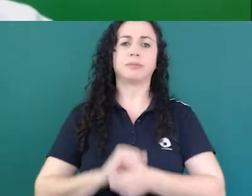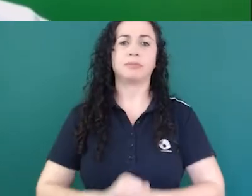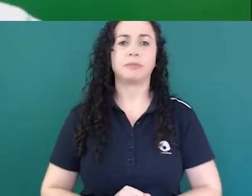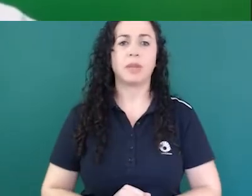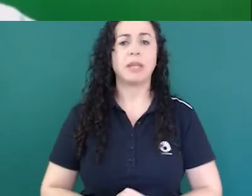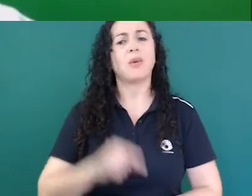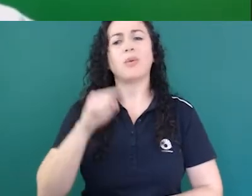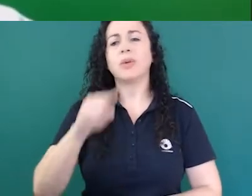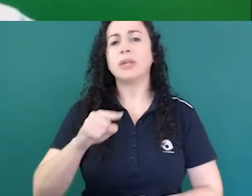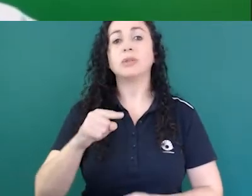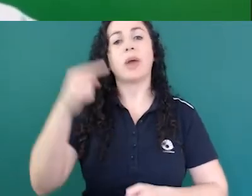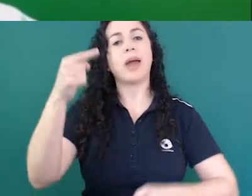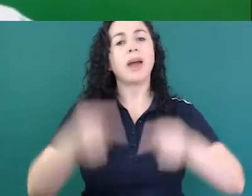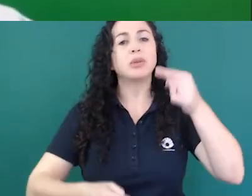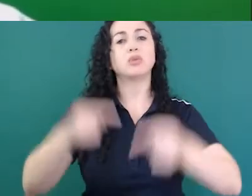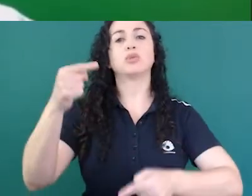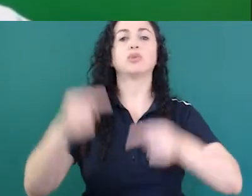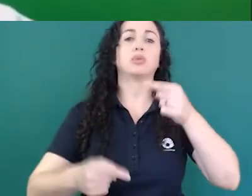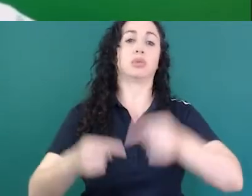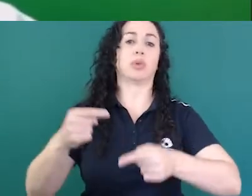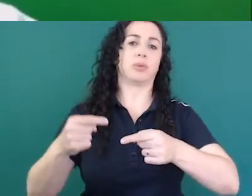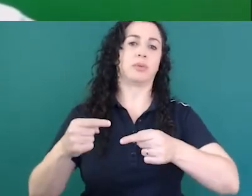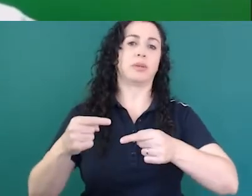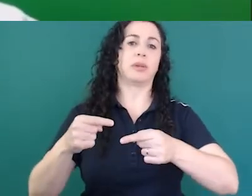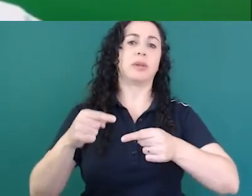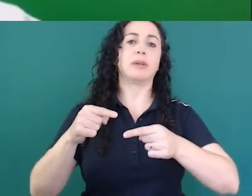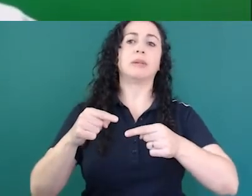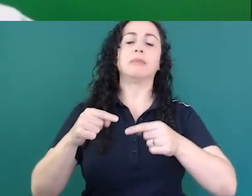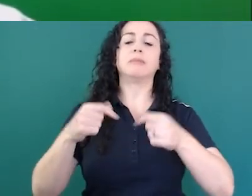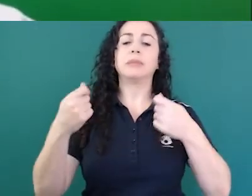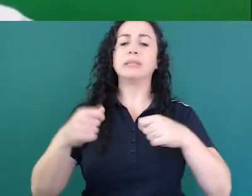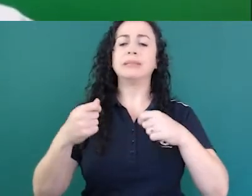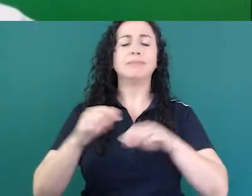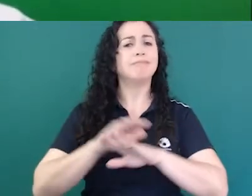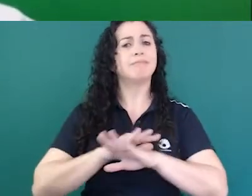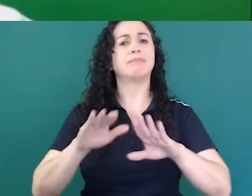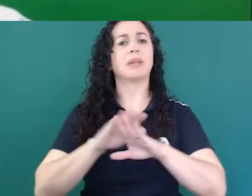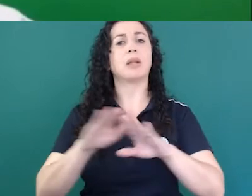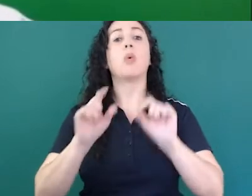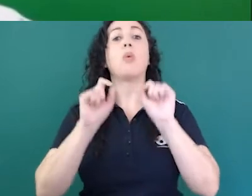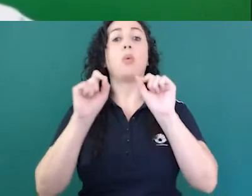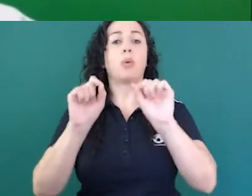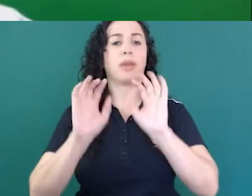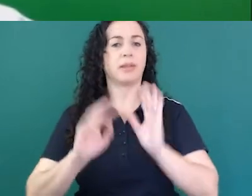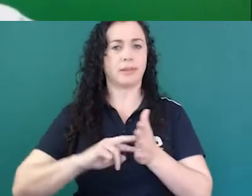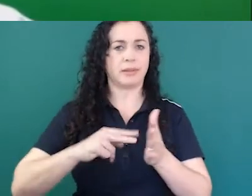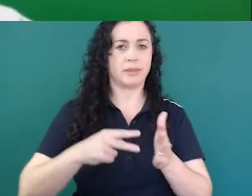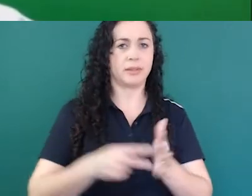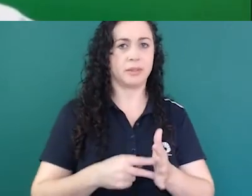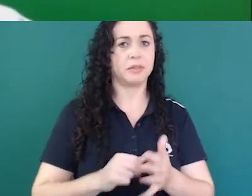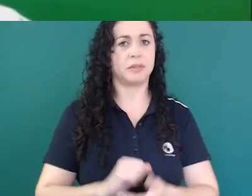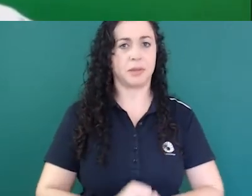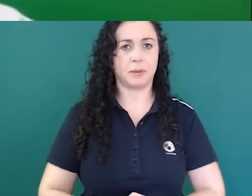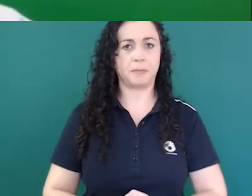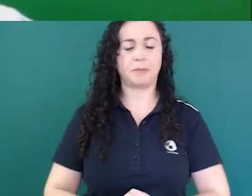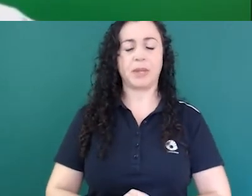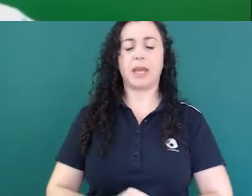visão que tem que permear em particular estando no contexto acadêmico a coisa mais natural